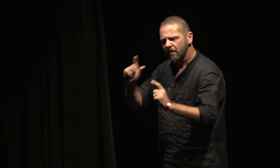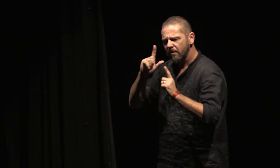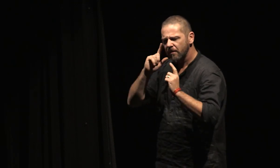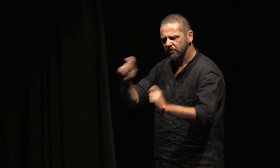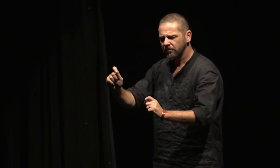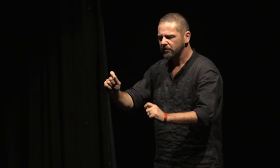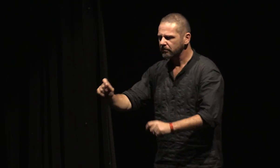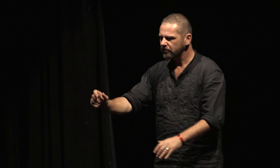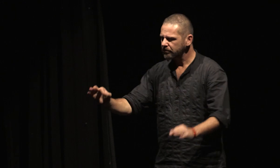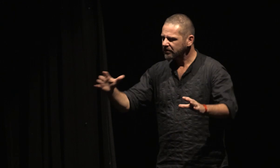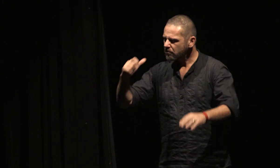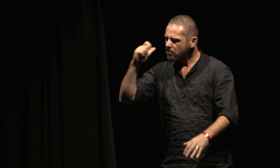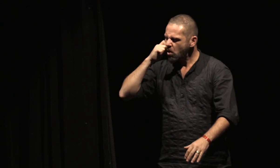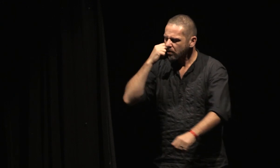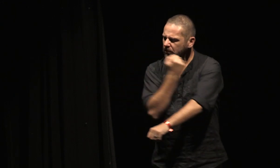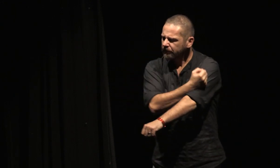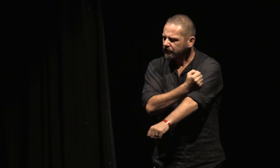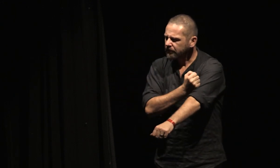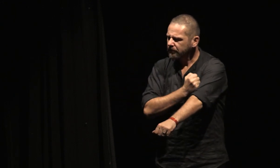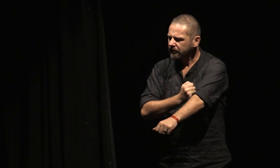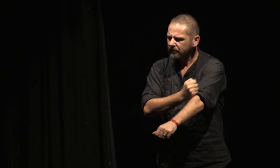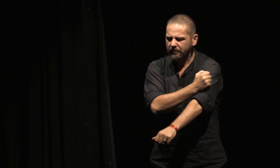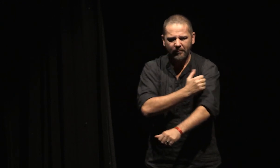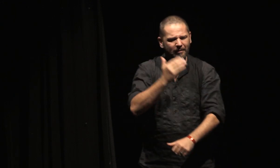Si seulement les colombes grandissaient au ministère de la Défense.